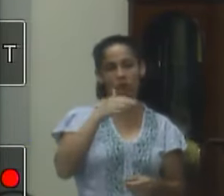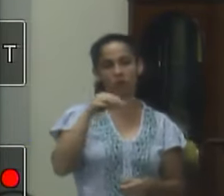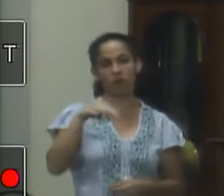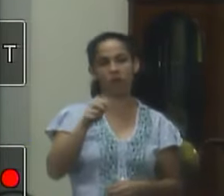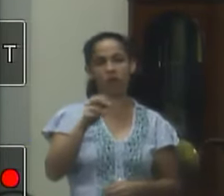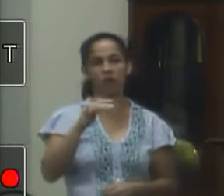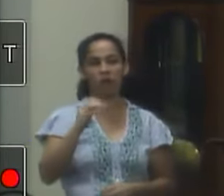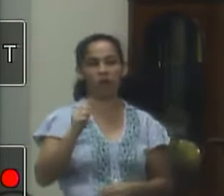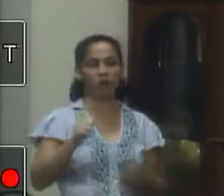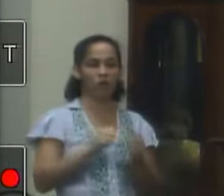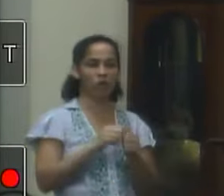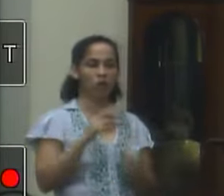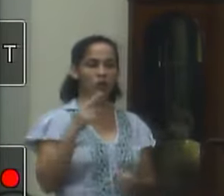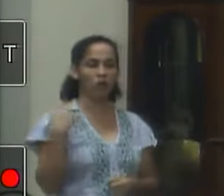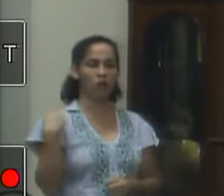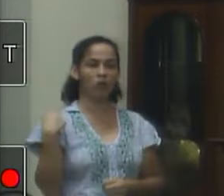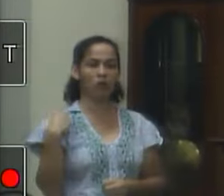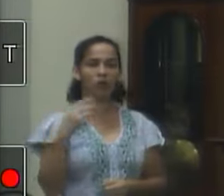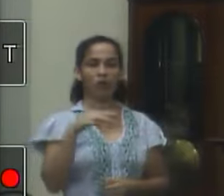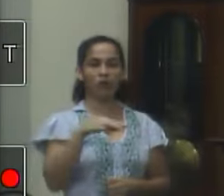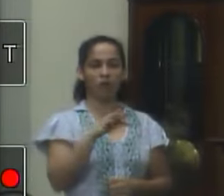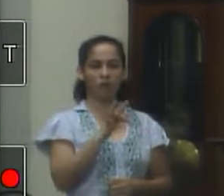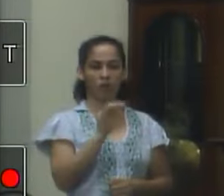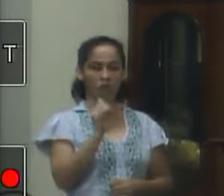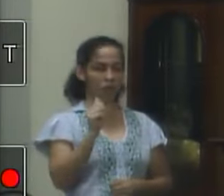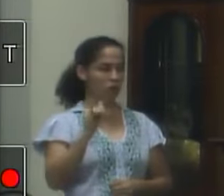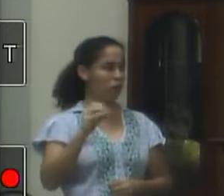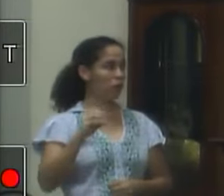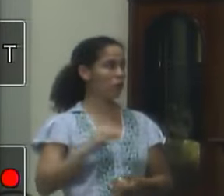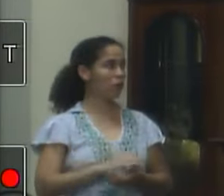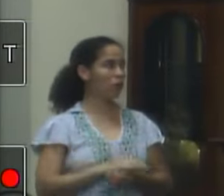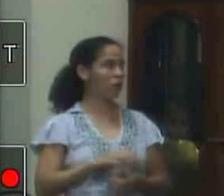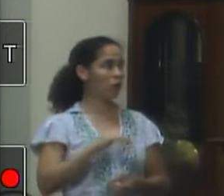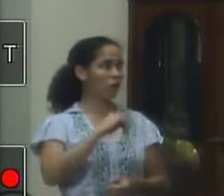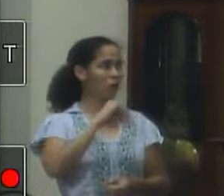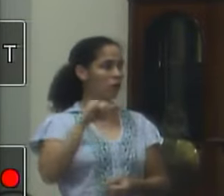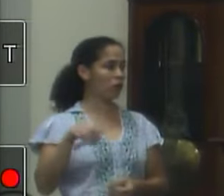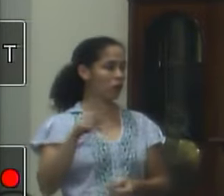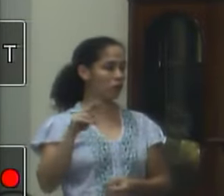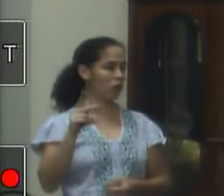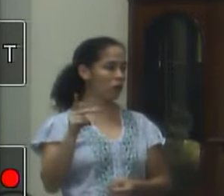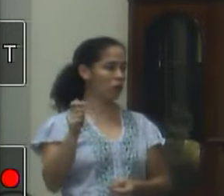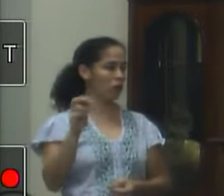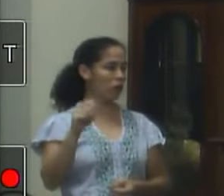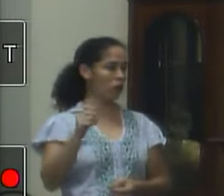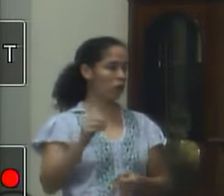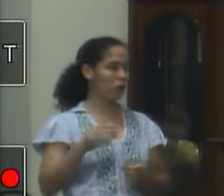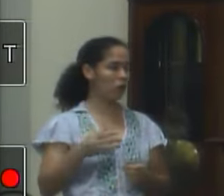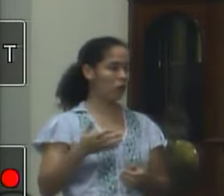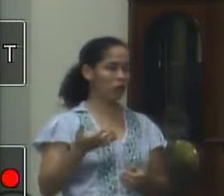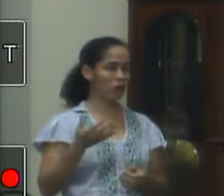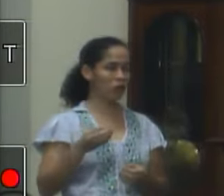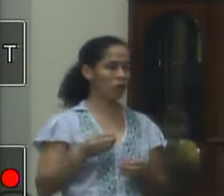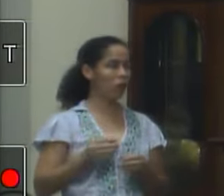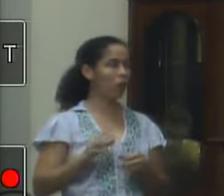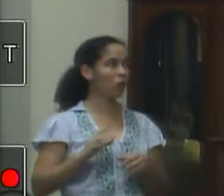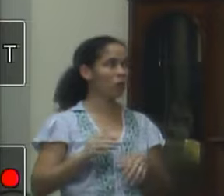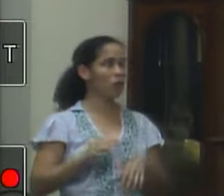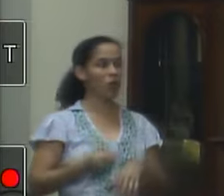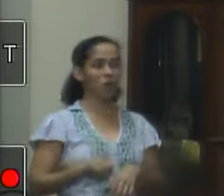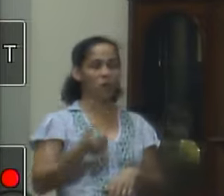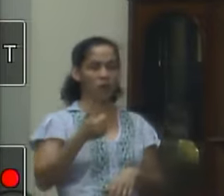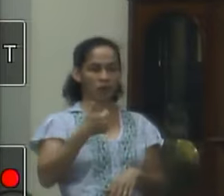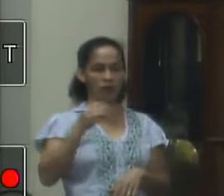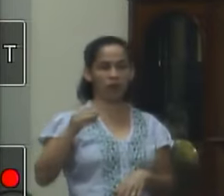então eu acho que Juparanã sempre disse que Juparanã merece mais Juparanã é um município de Juparanã tem quase 10 mil